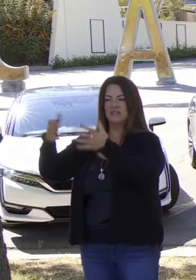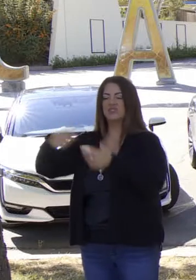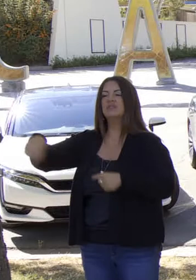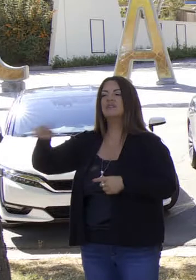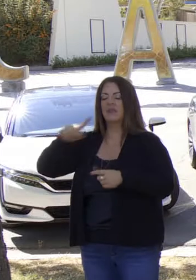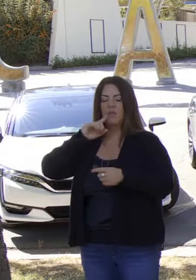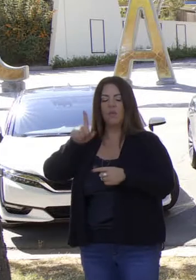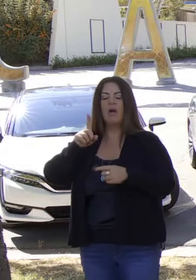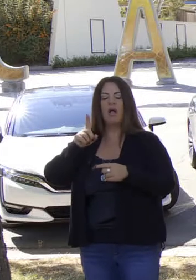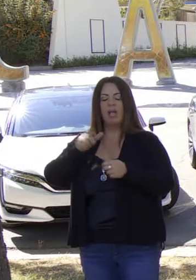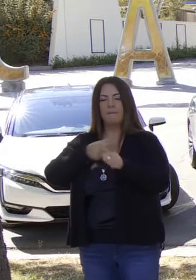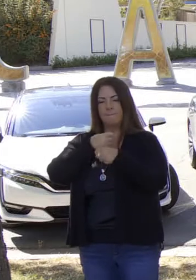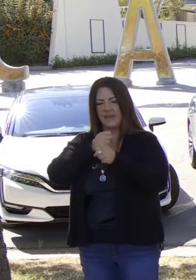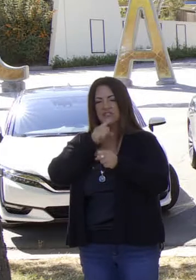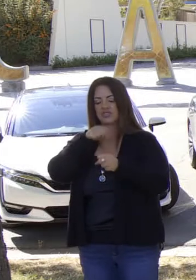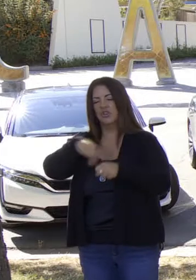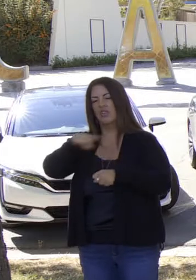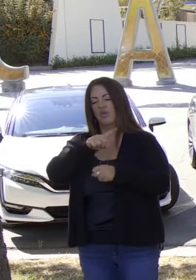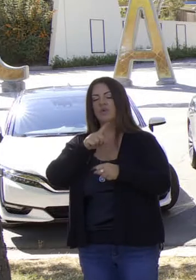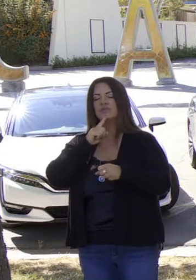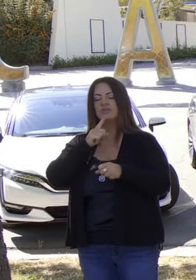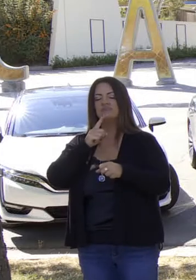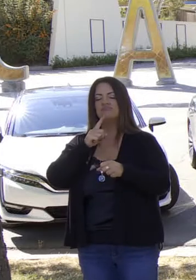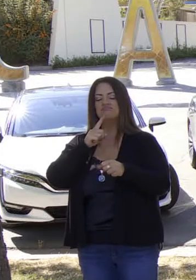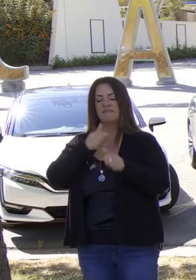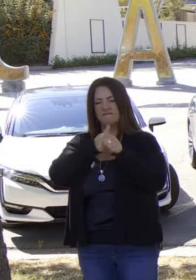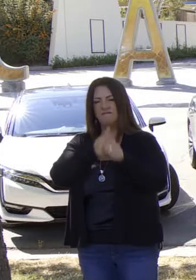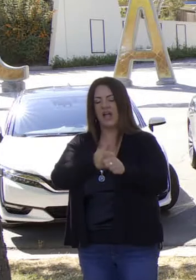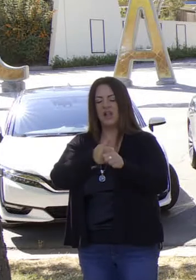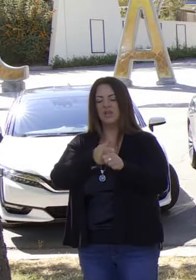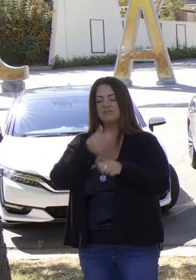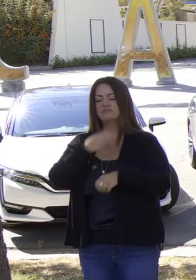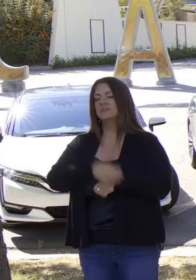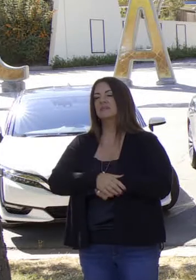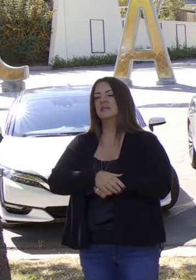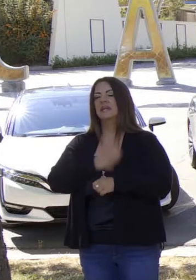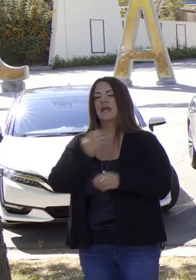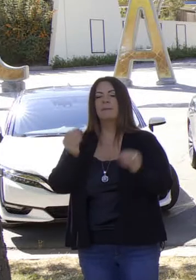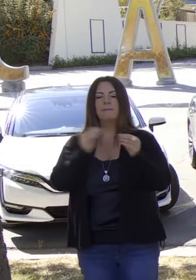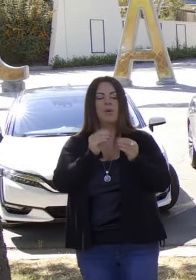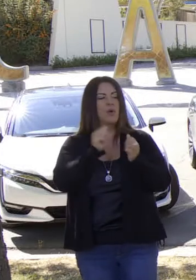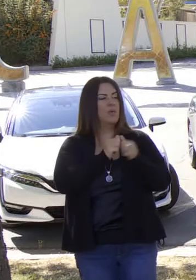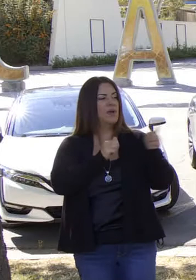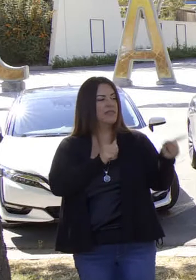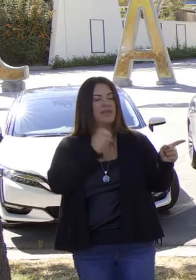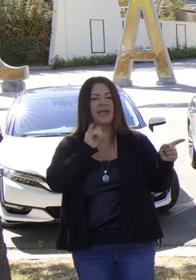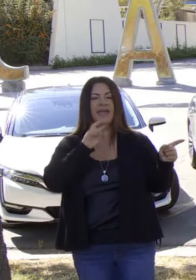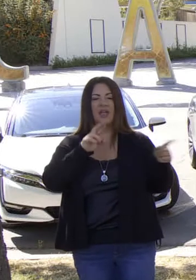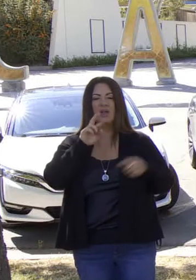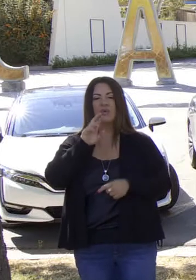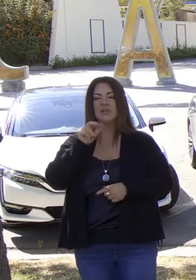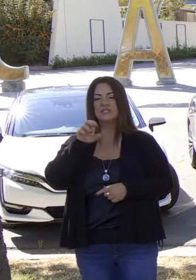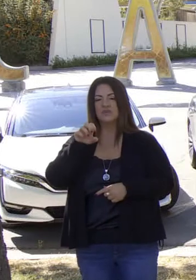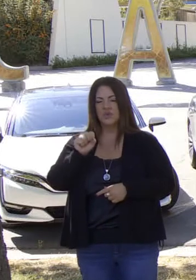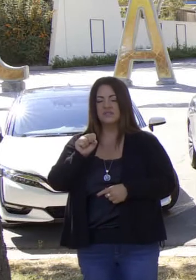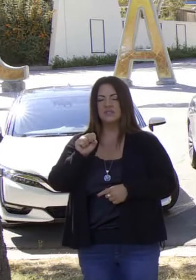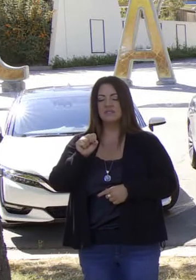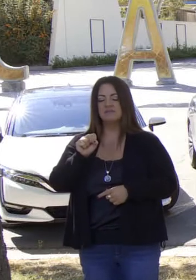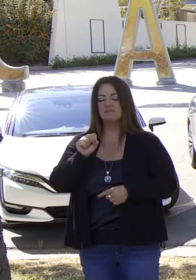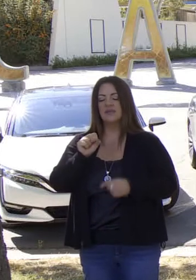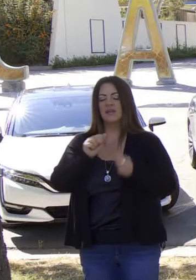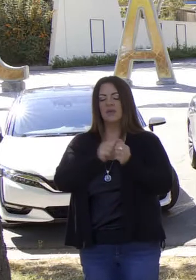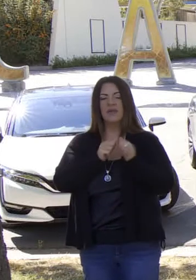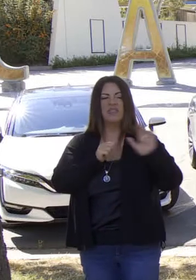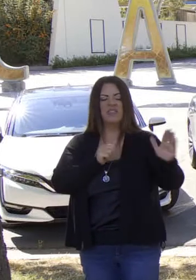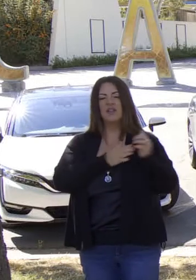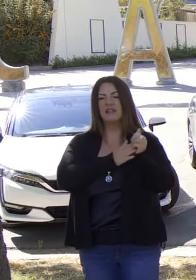ejecutiva pueda entregar en sus promesas y que el recurso de bienes del aire de California